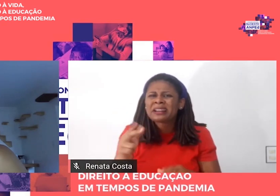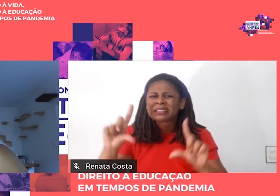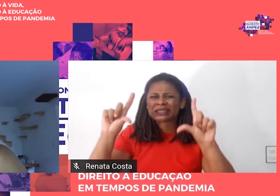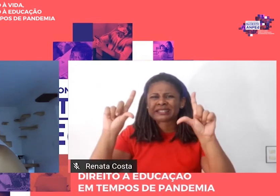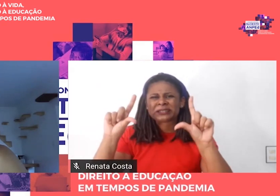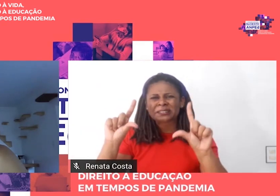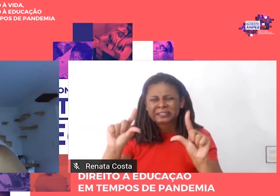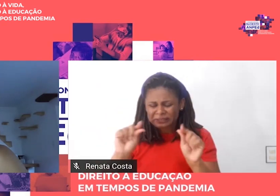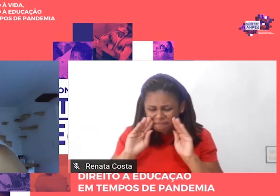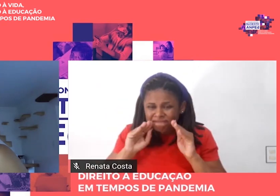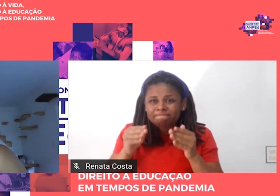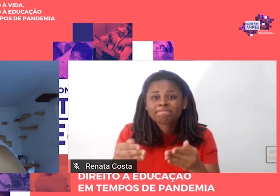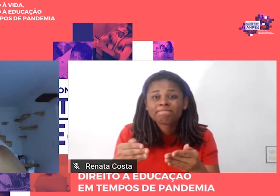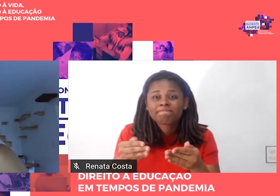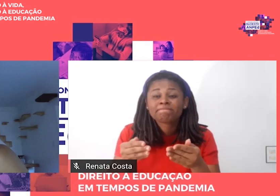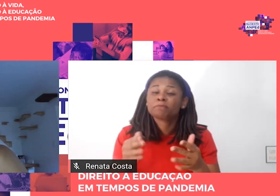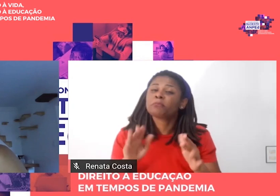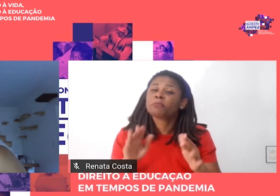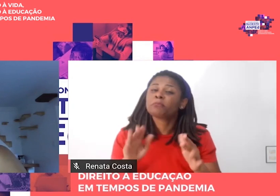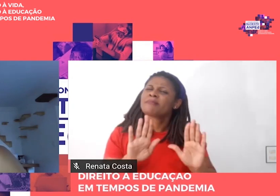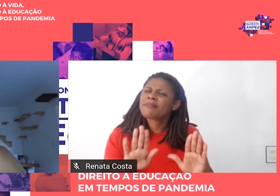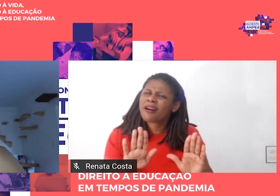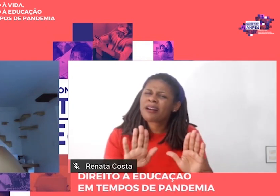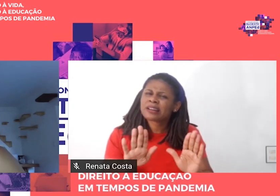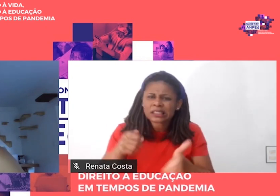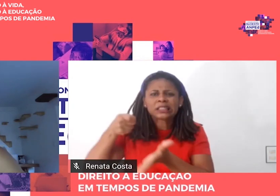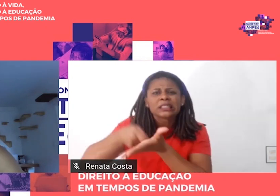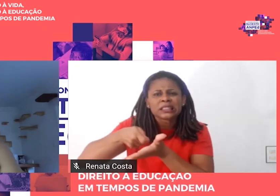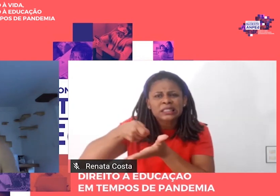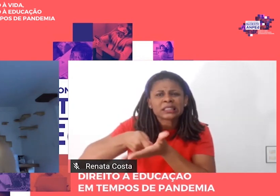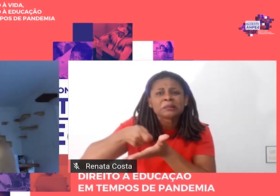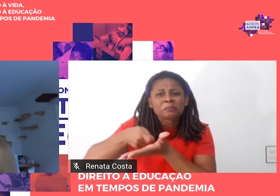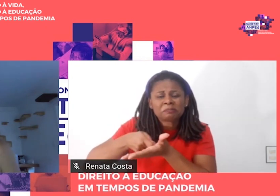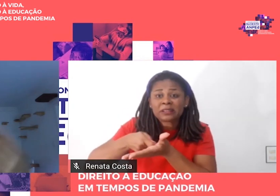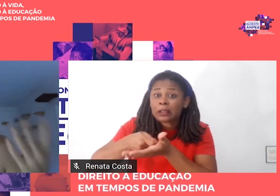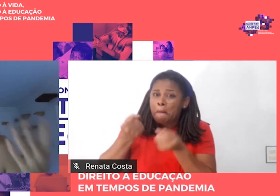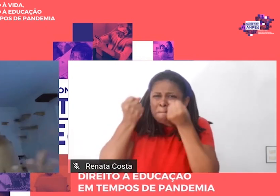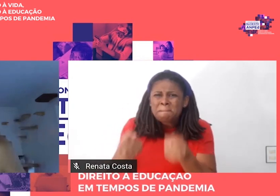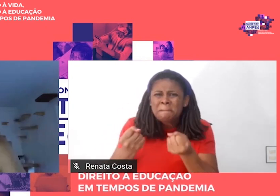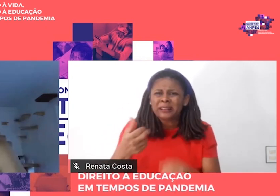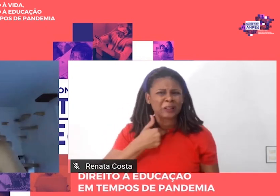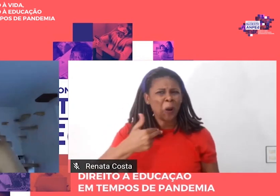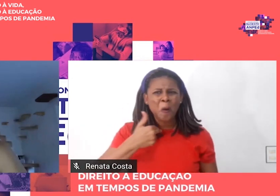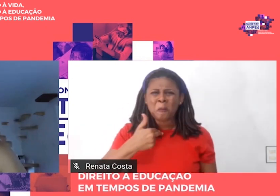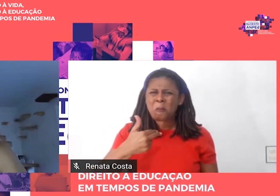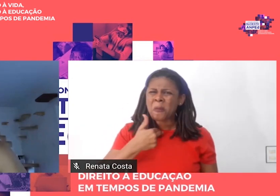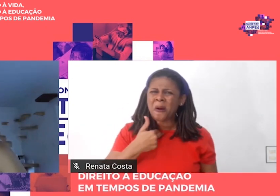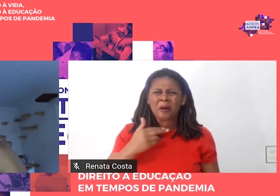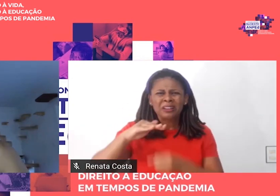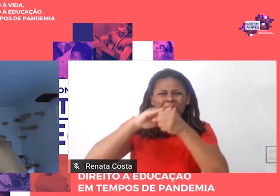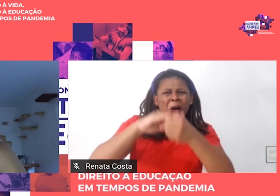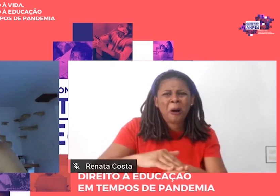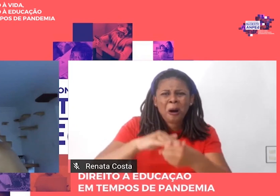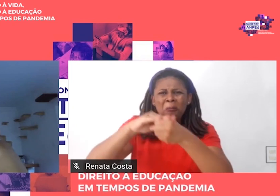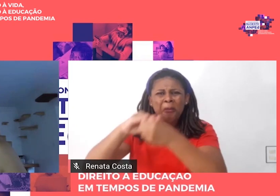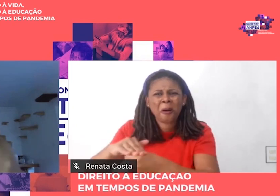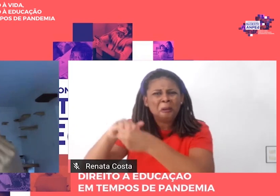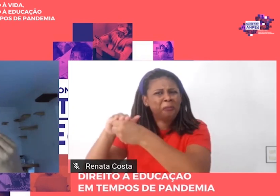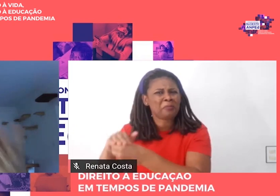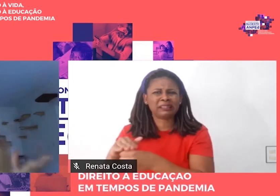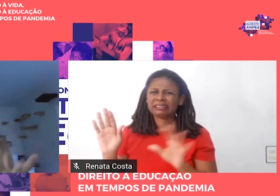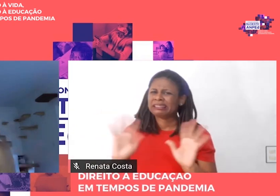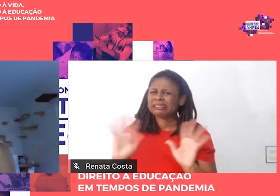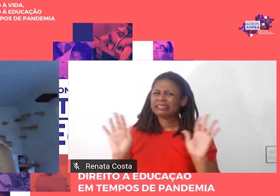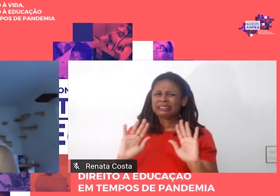mas a disciplina precisava mesmo ser afrouxada, afinal, ela oprimia os estudantes. E defender